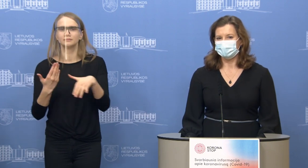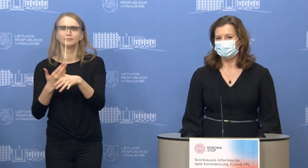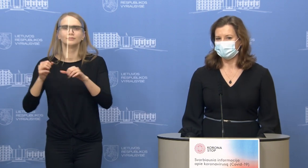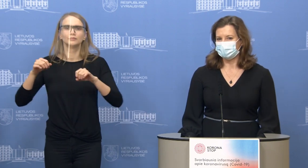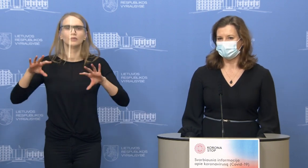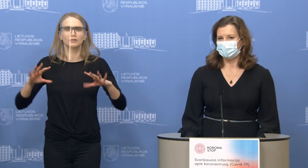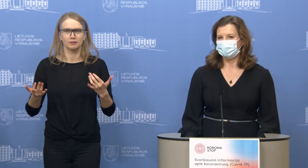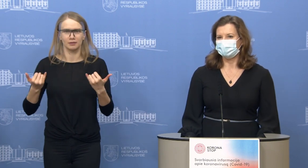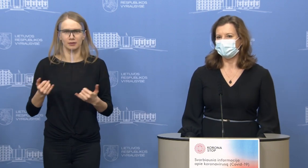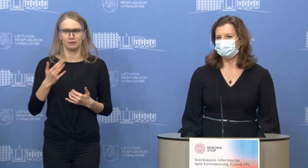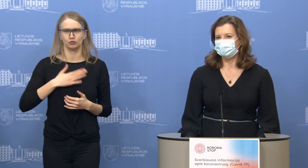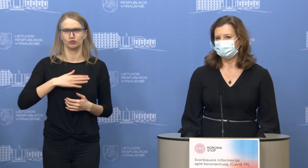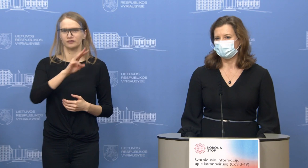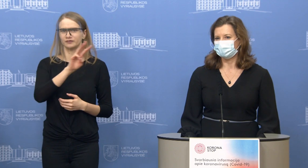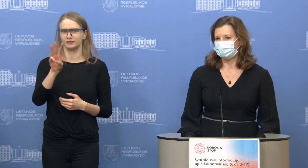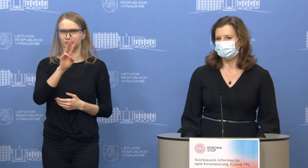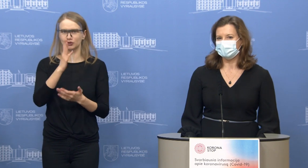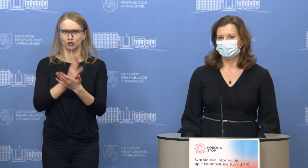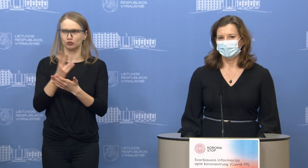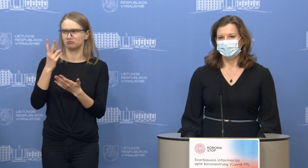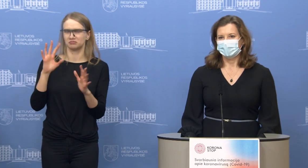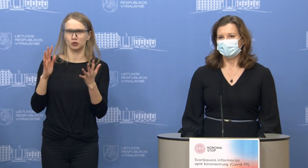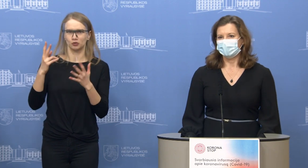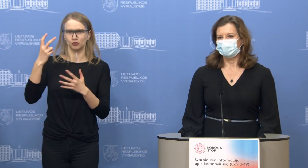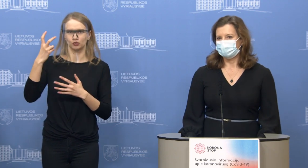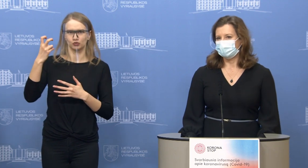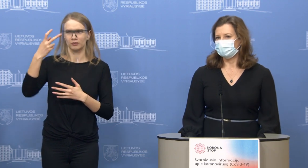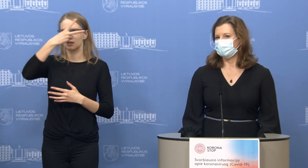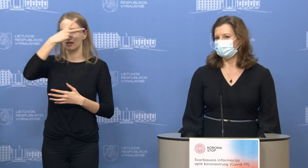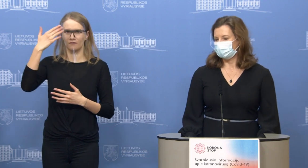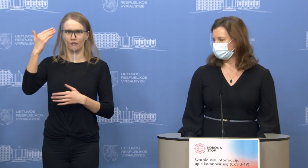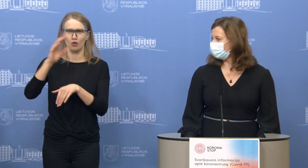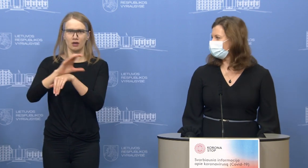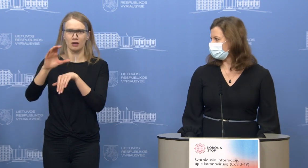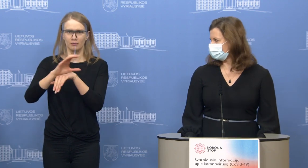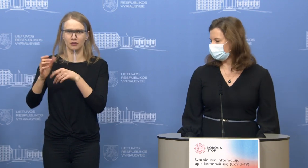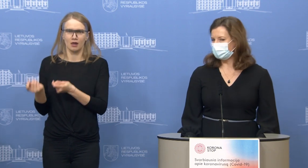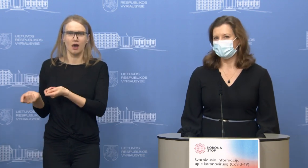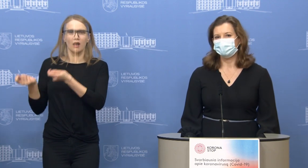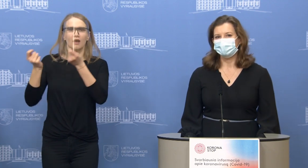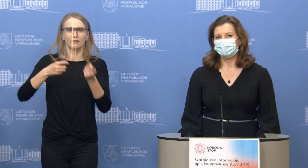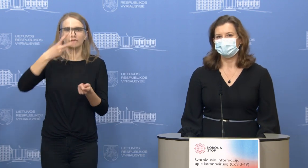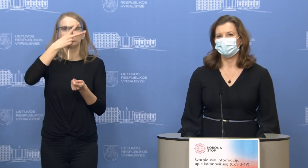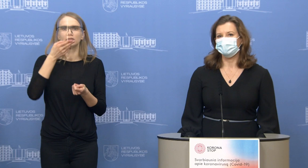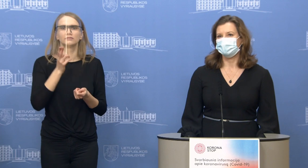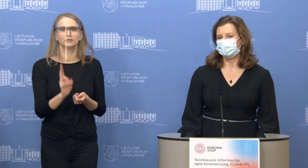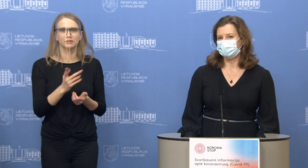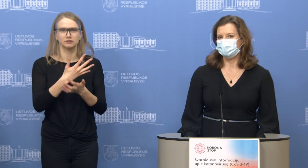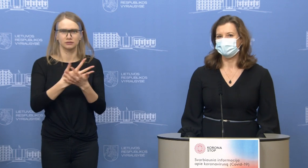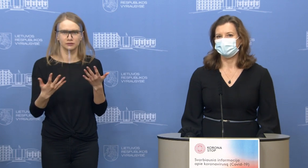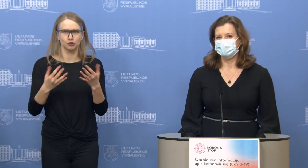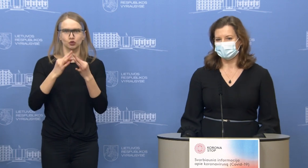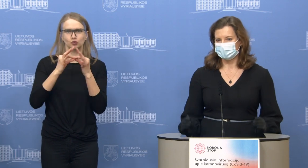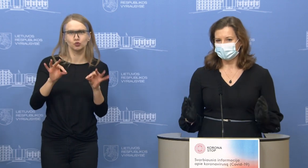galima rasti dabar jau yra apie 200 Lietuvos gamintojų ir importuotojų pasiūlymai, būtent toms